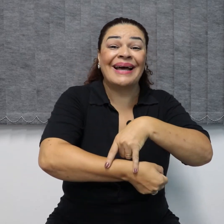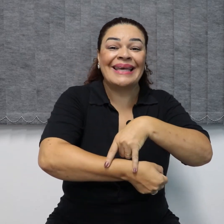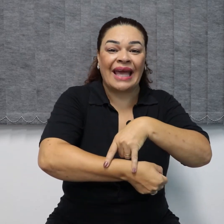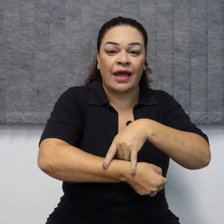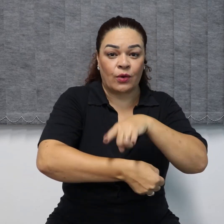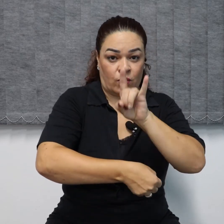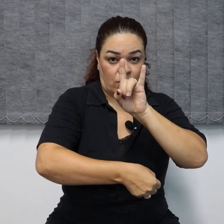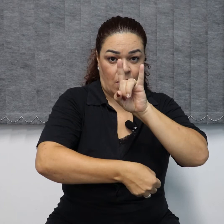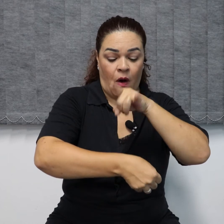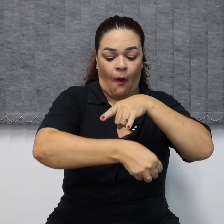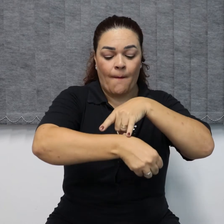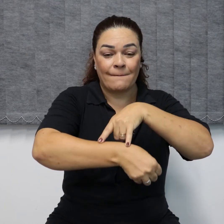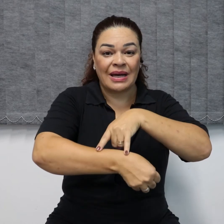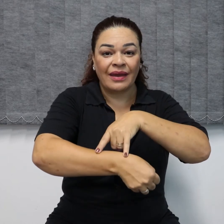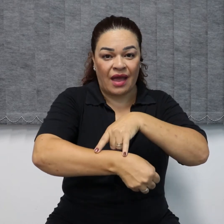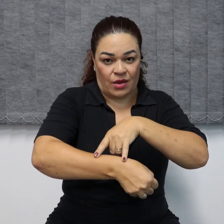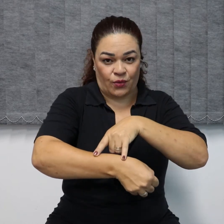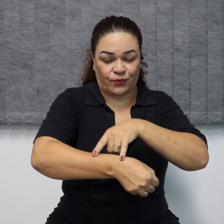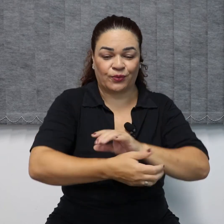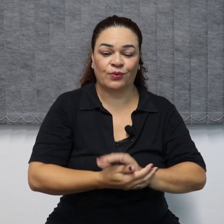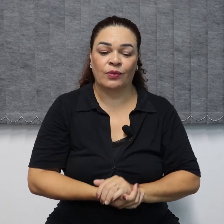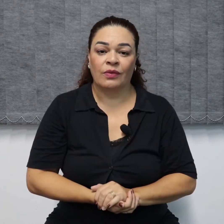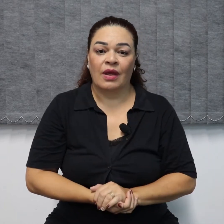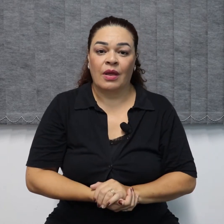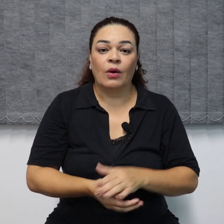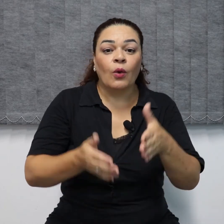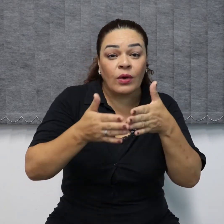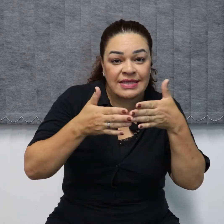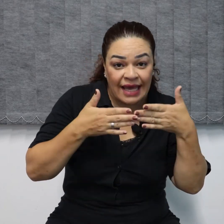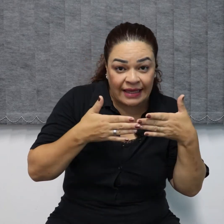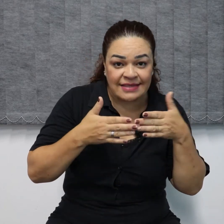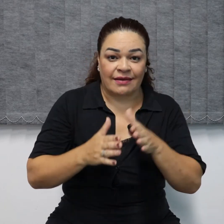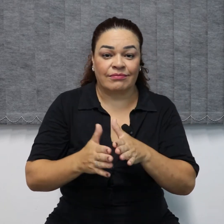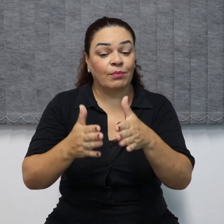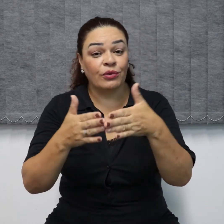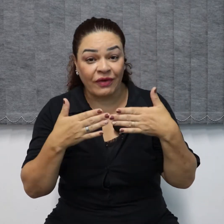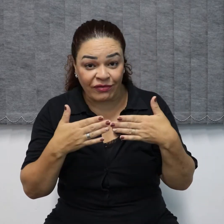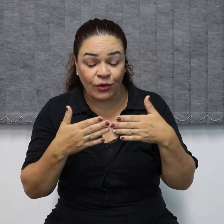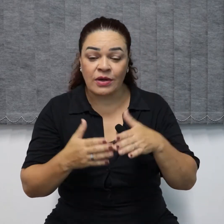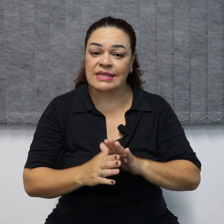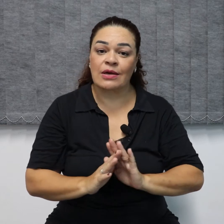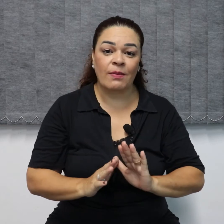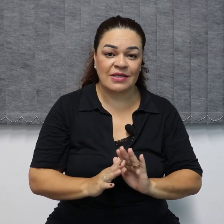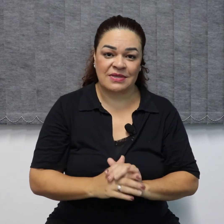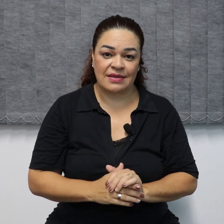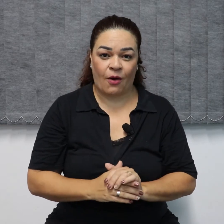banheiro. Ó, banheiro. Com licença, por favor, são o mesmo sinal.